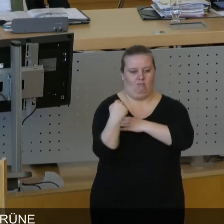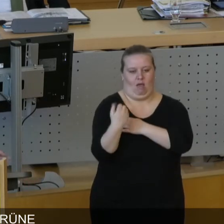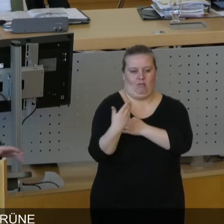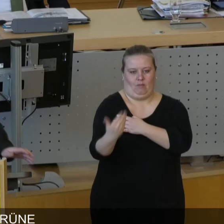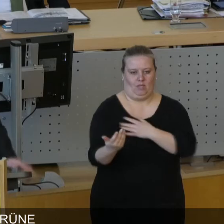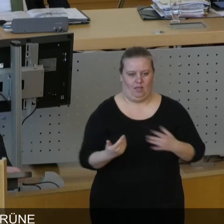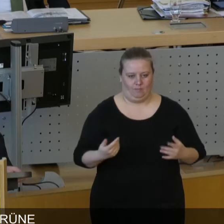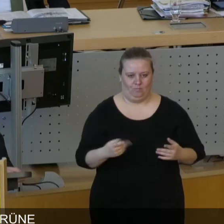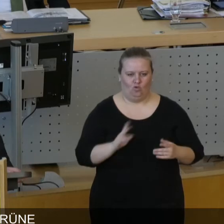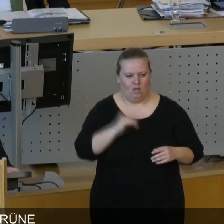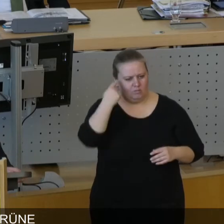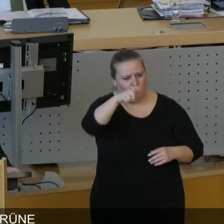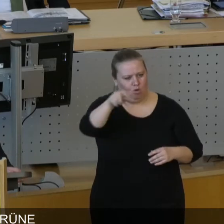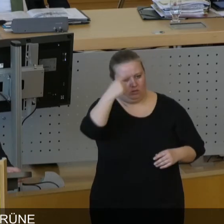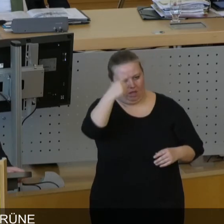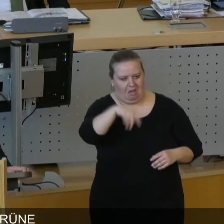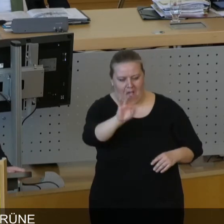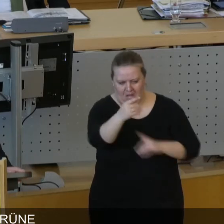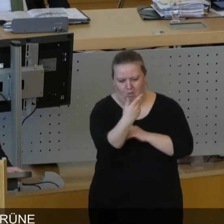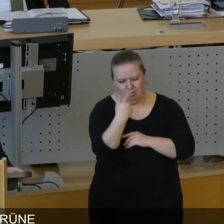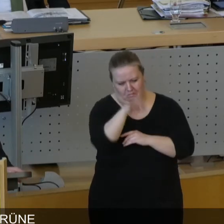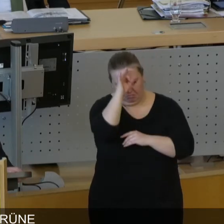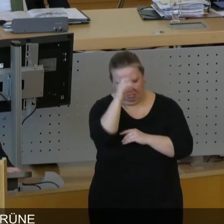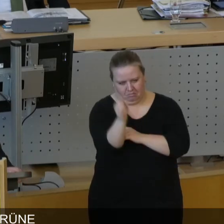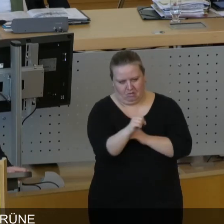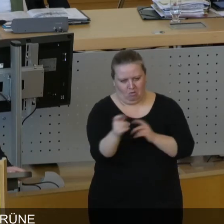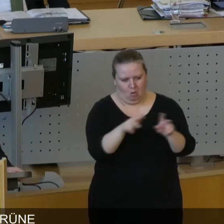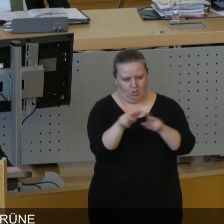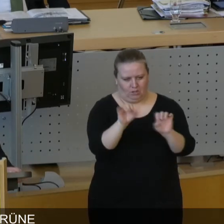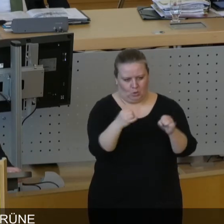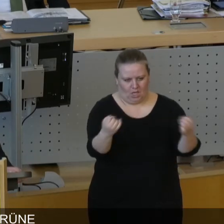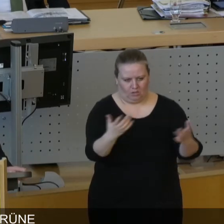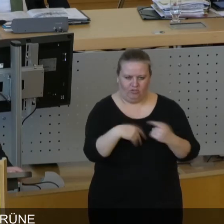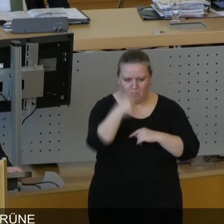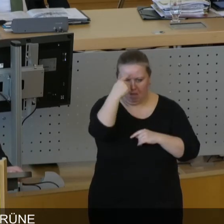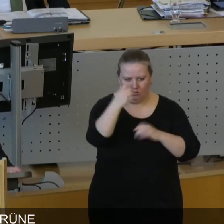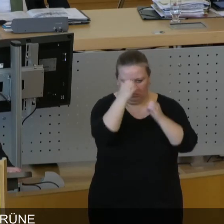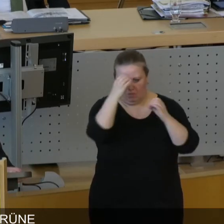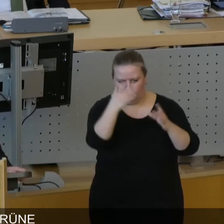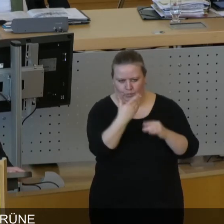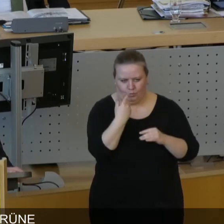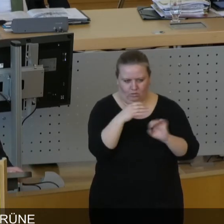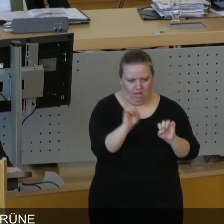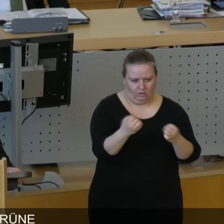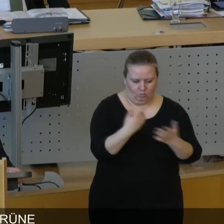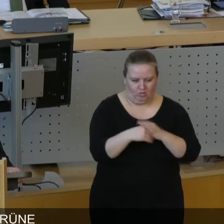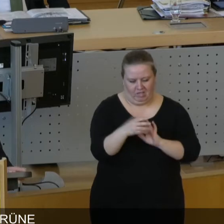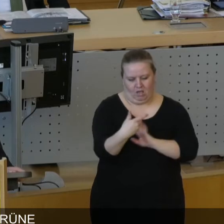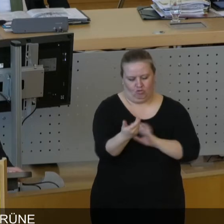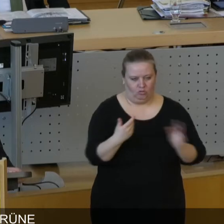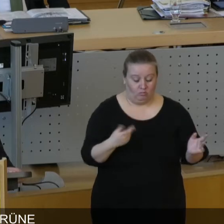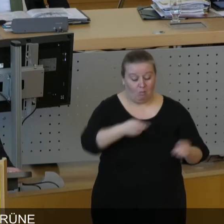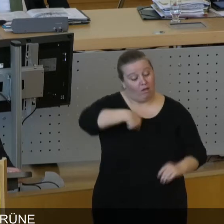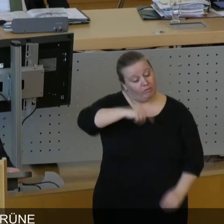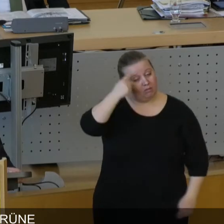Und derjenige traut den Bürgerinnen und Bürgern die Kraft zur Selbstorganisation und zur eigenen Meinungsbildung nicht zu. Wir